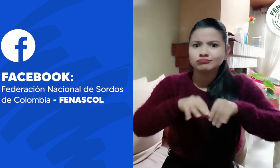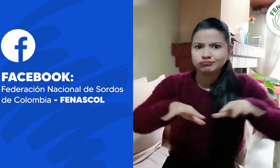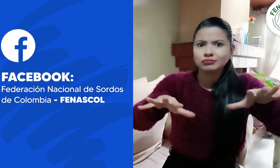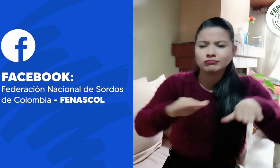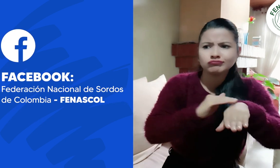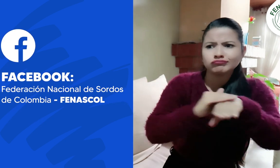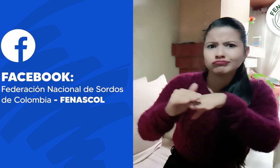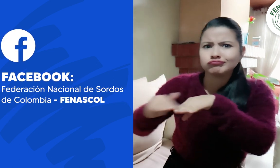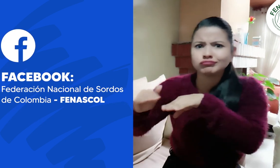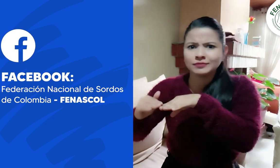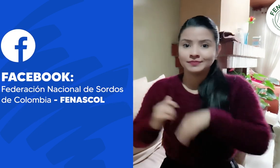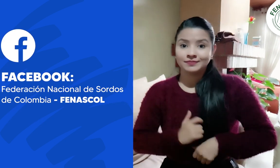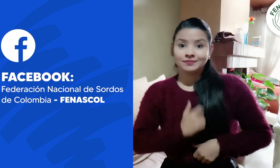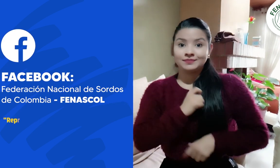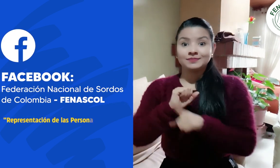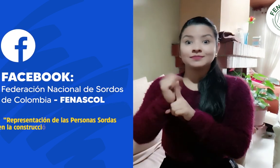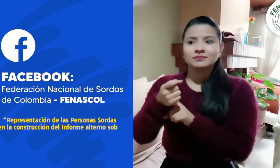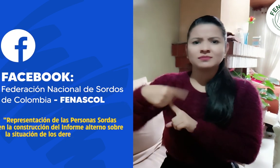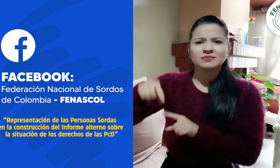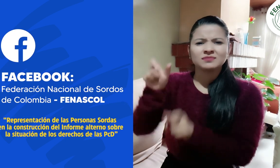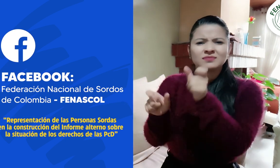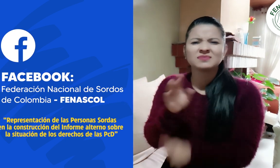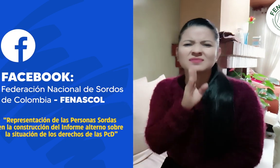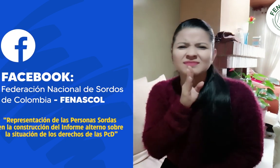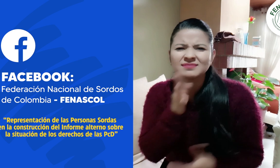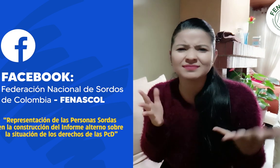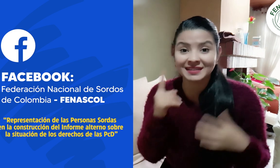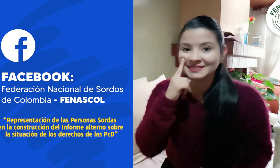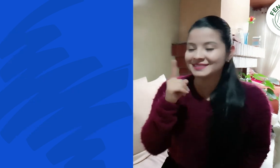FNASCOR. Contaremos con invitados de la sociedad civil, los cuales son…